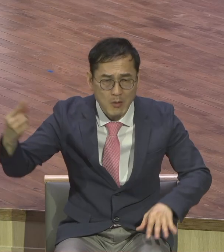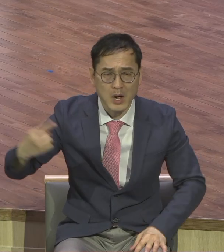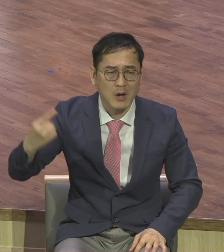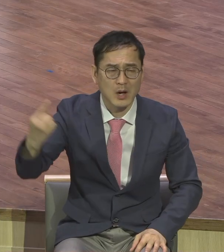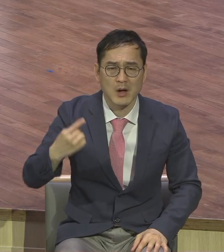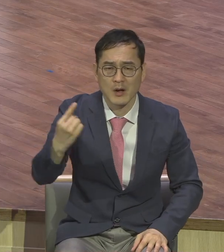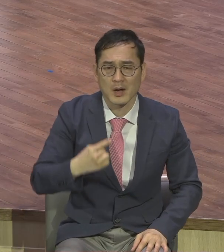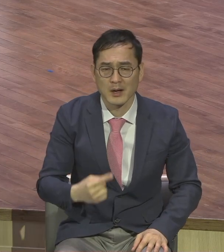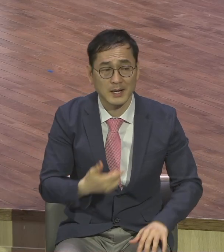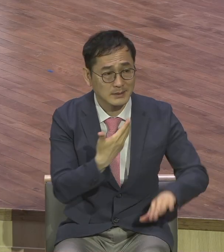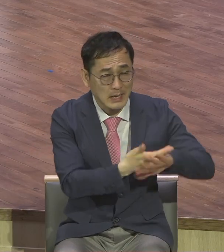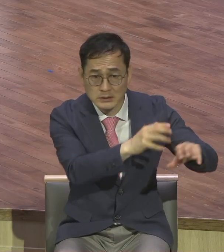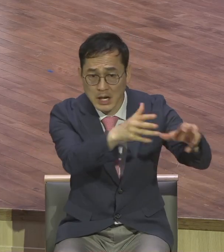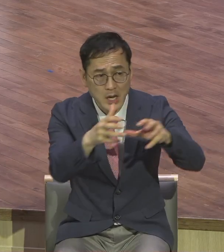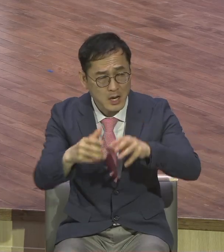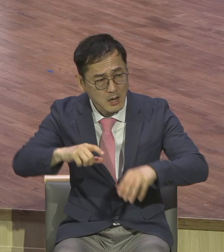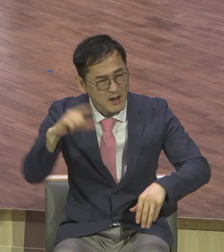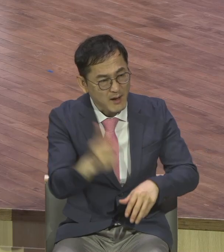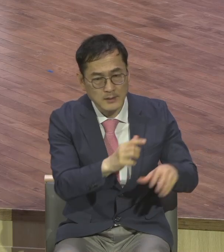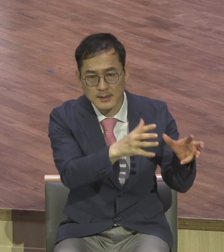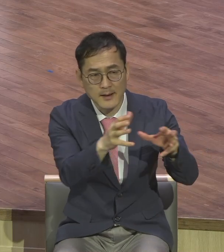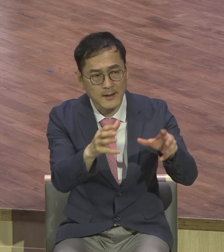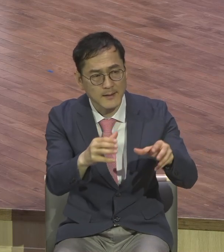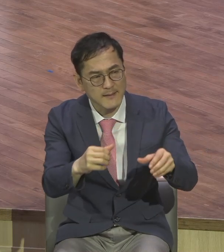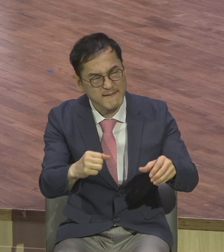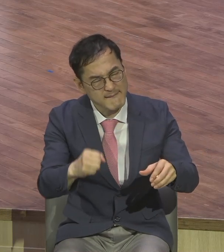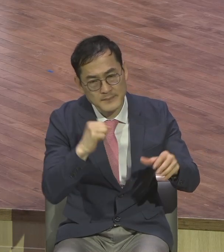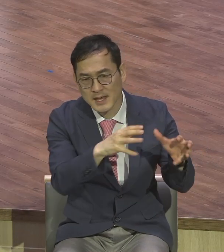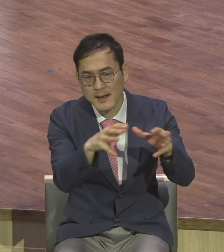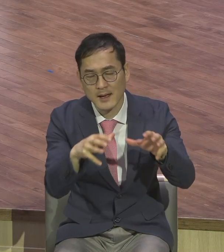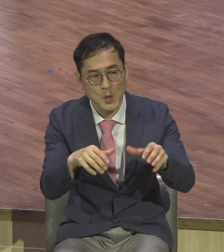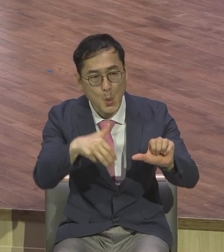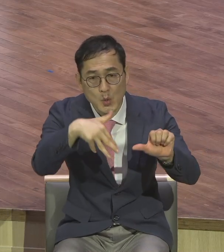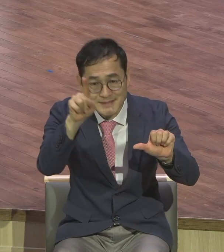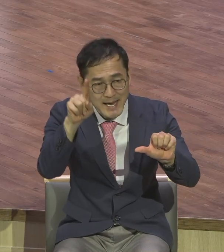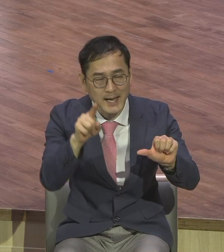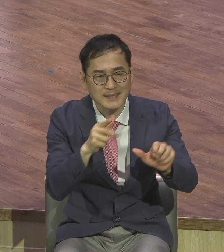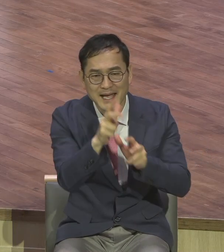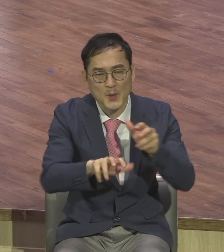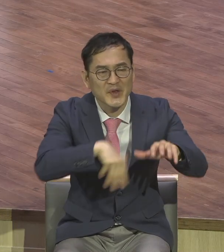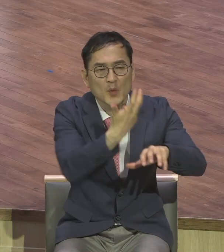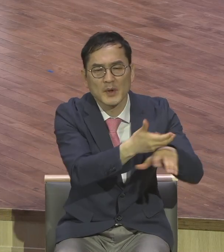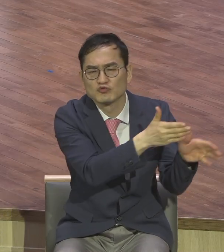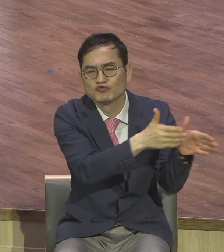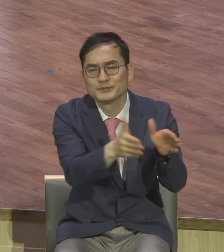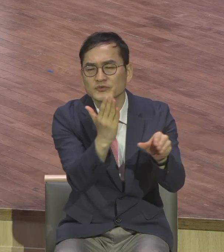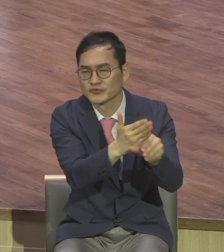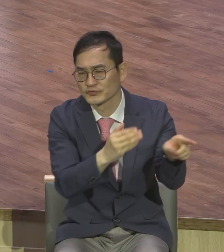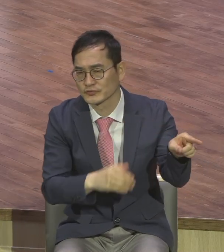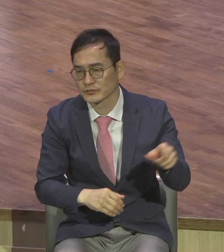5차 산업혁명을 준비하고 있습니다. 그런데 시대가 이렇게 급변하고 있는데